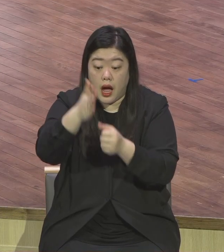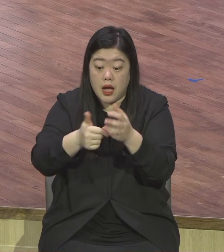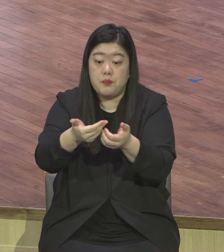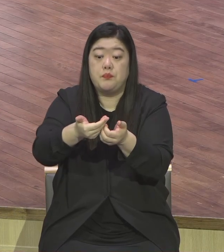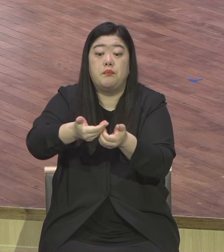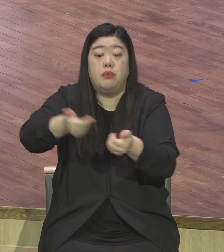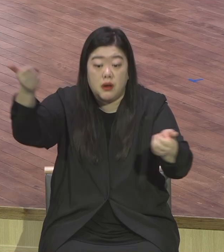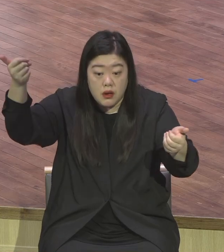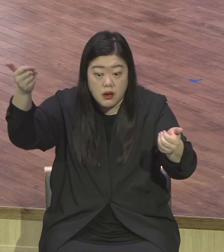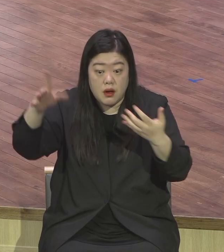인간에게